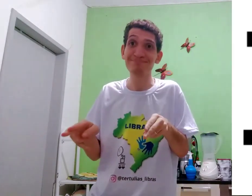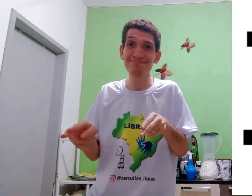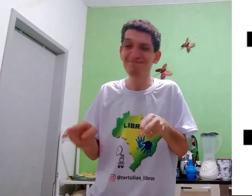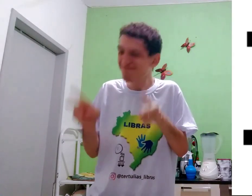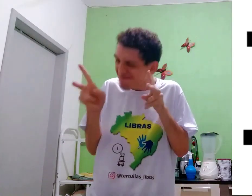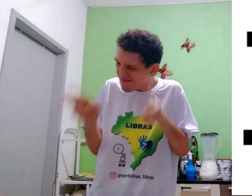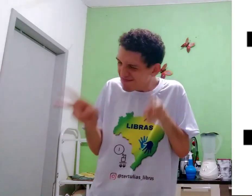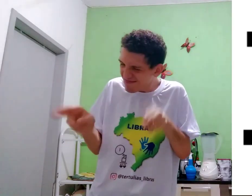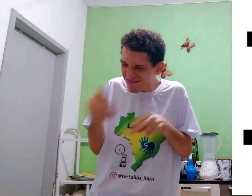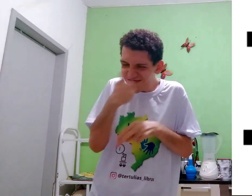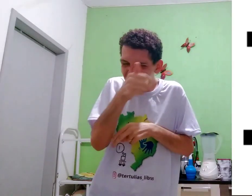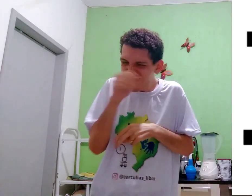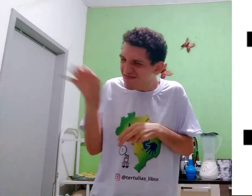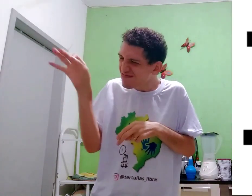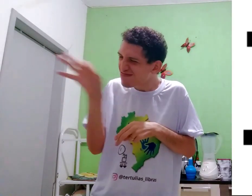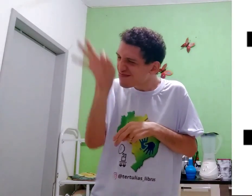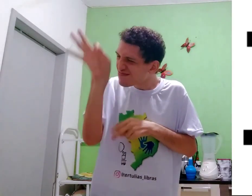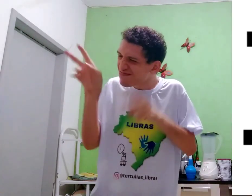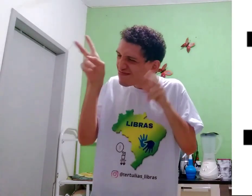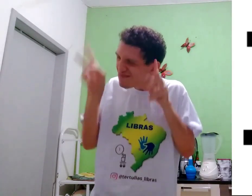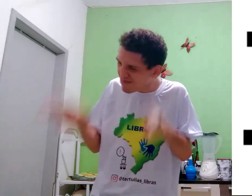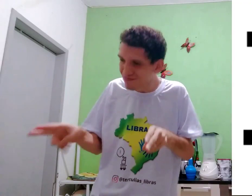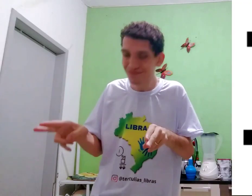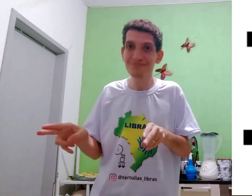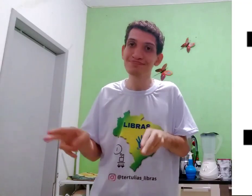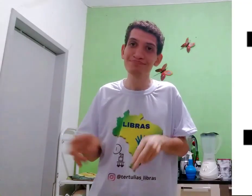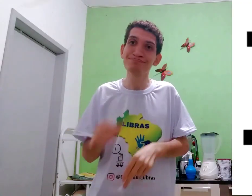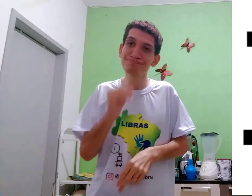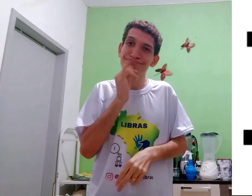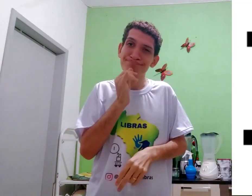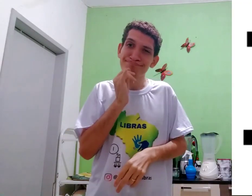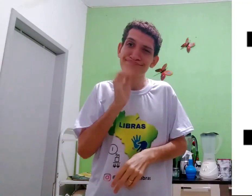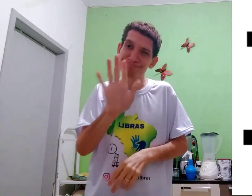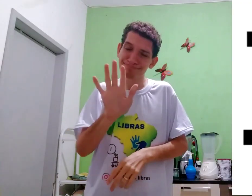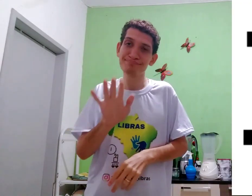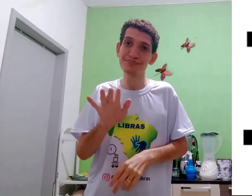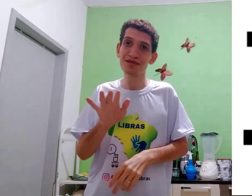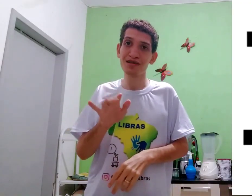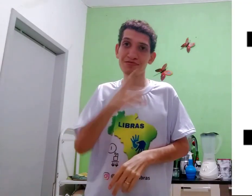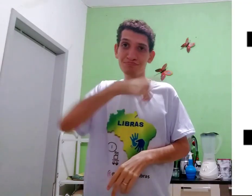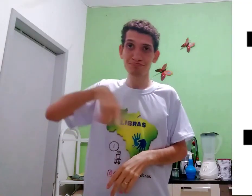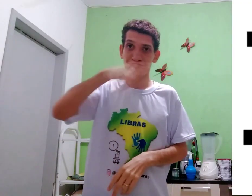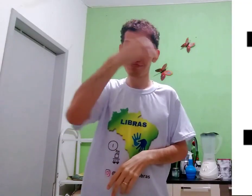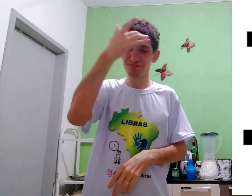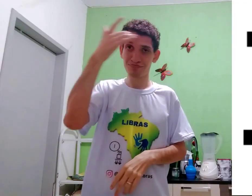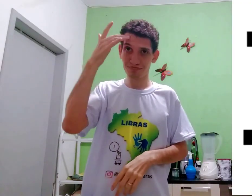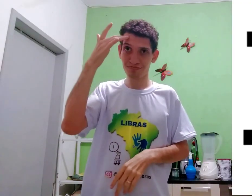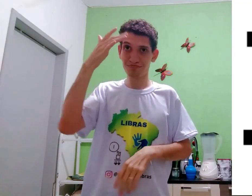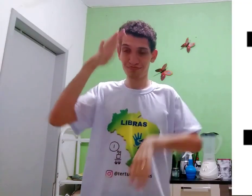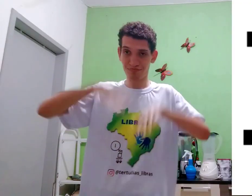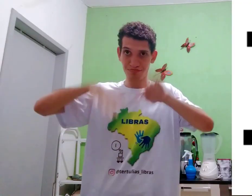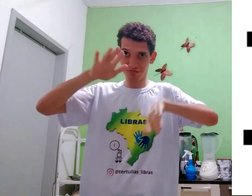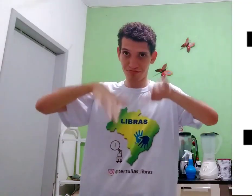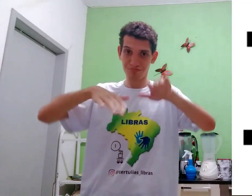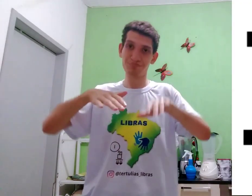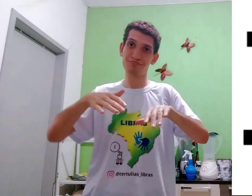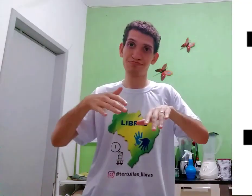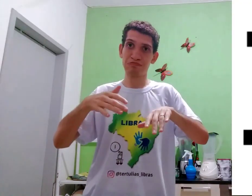voo, um voo, é, um voozinho, 100% um voo. Então, exemplo, nós pessoas, às